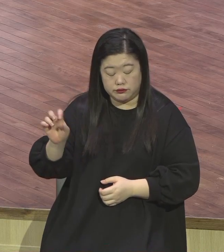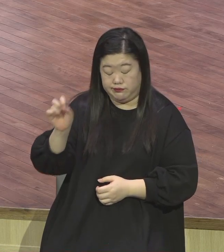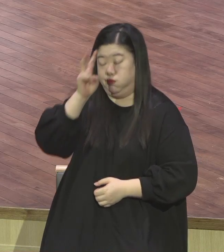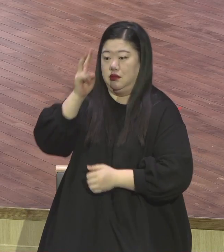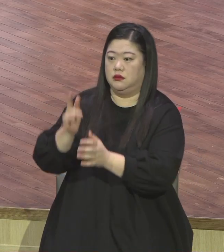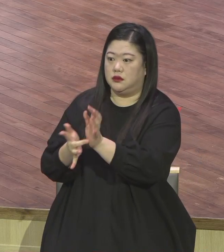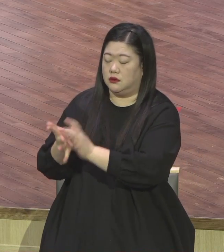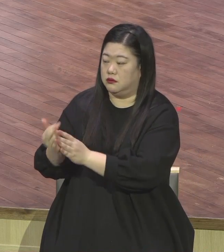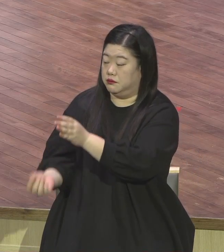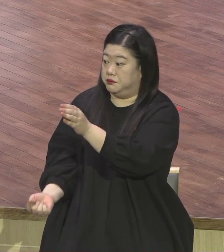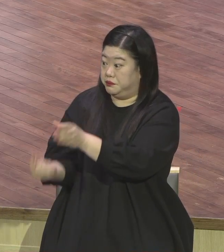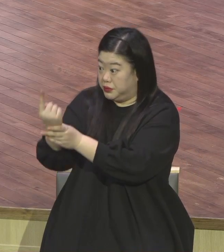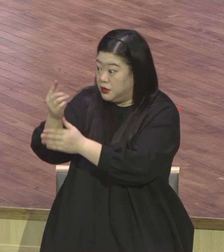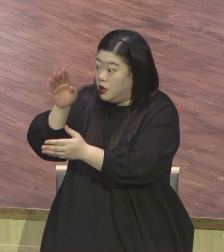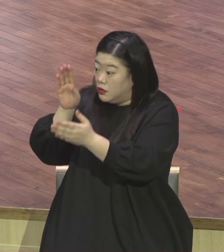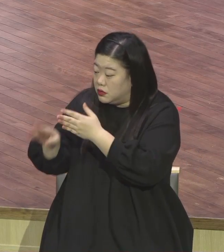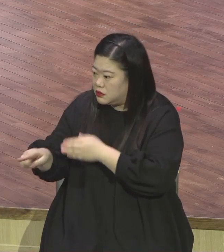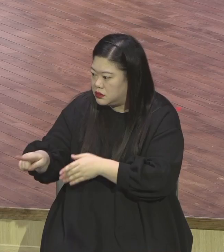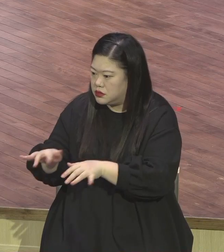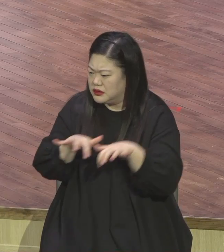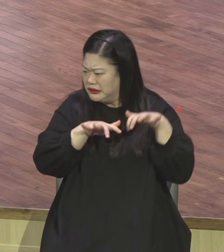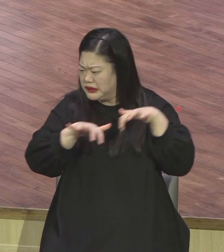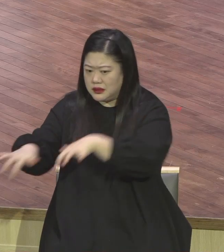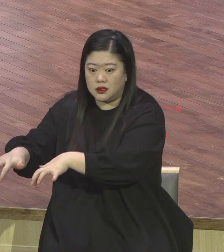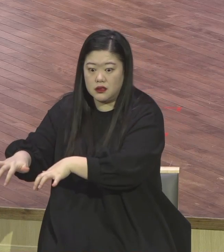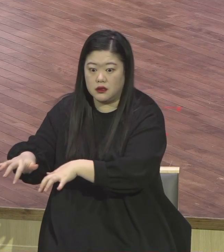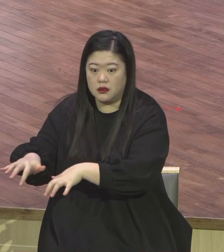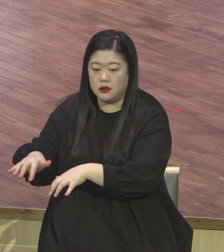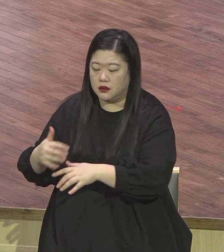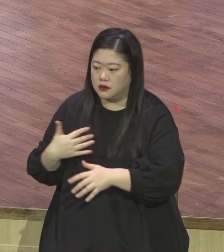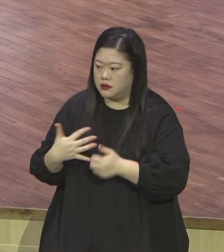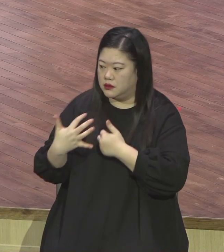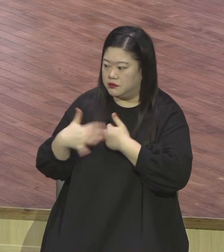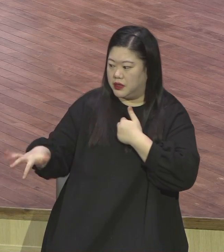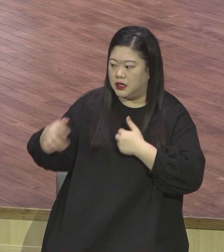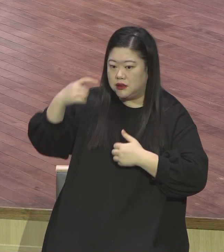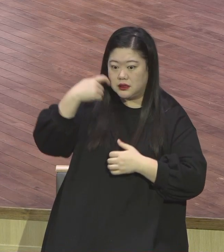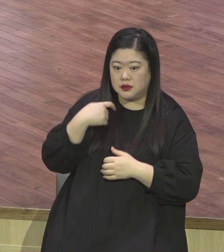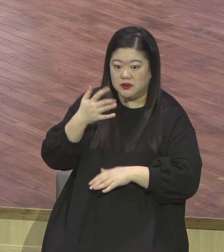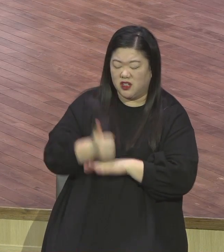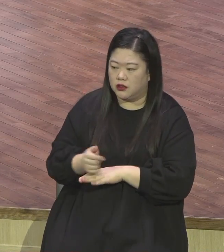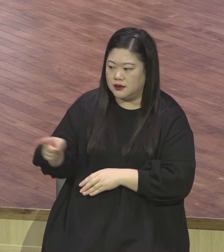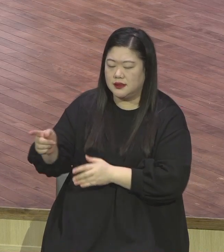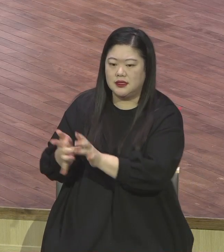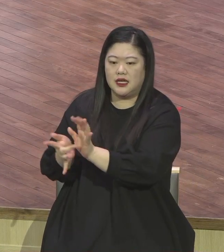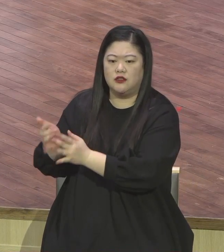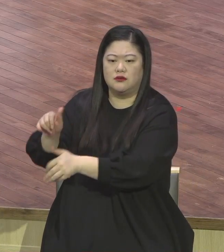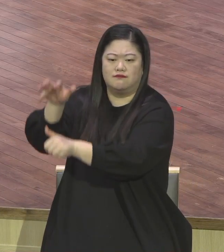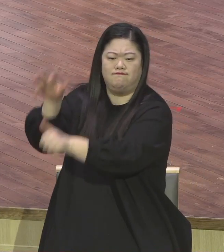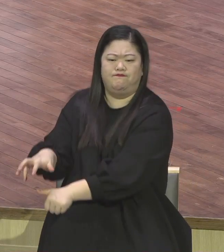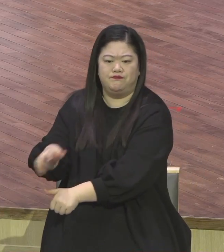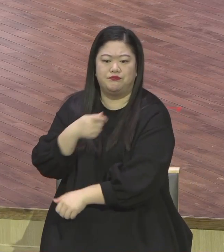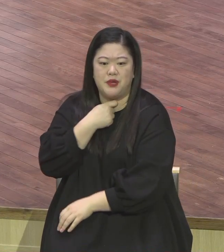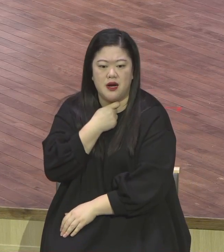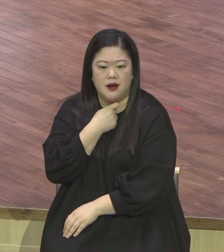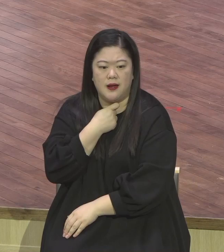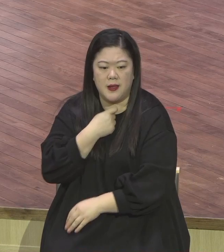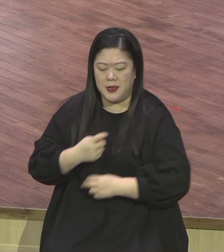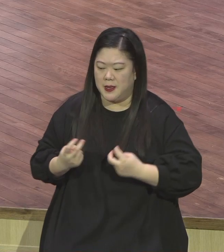어떻게 해서든지 저 예수하는 사역에 브레이크를 그려야 되겠는데 브레이크는 율법밖에